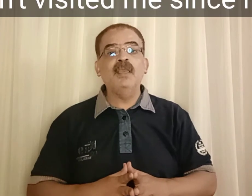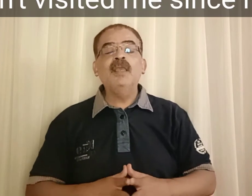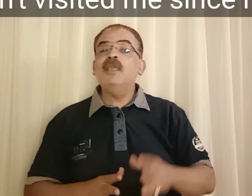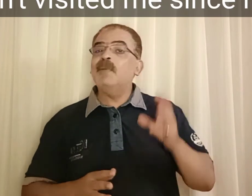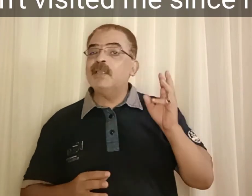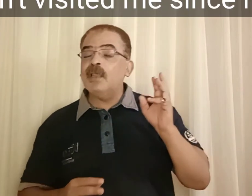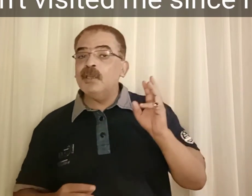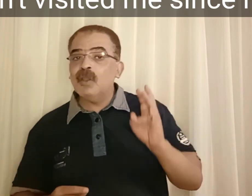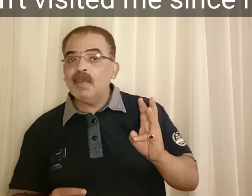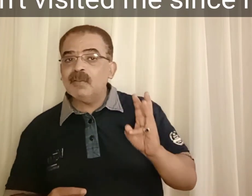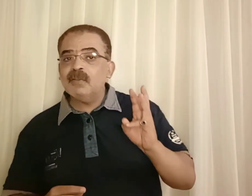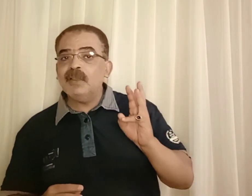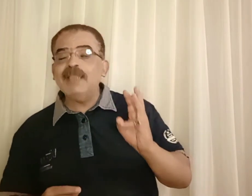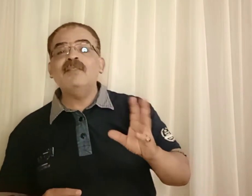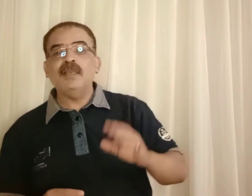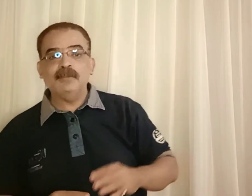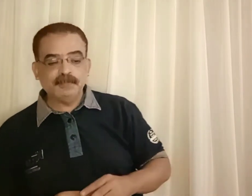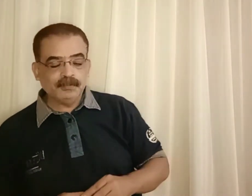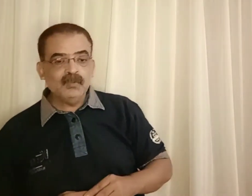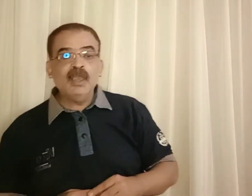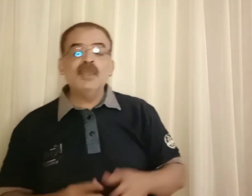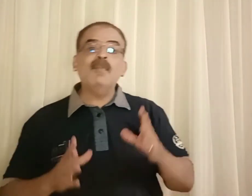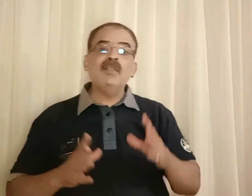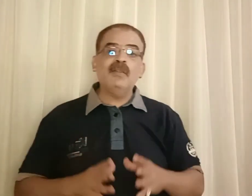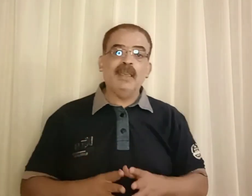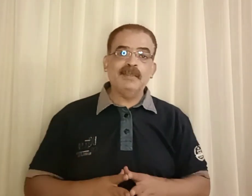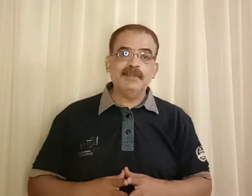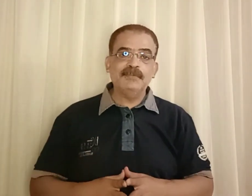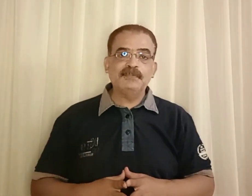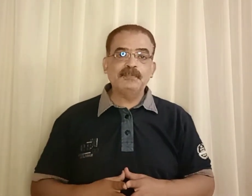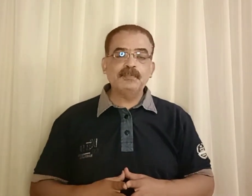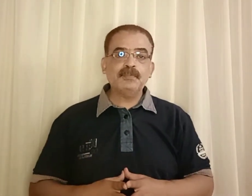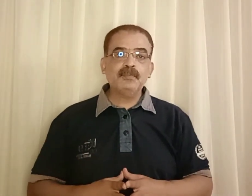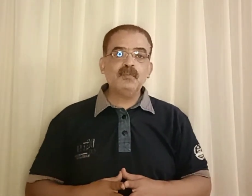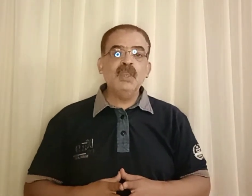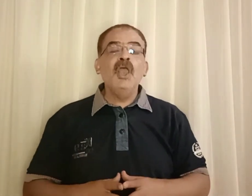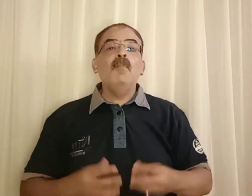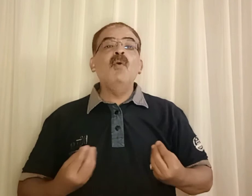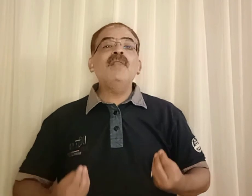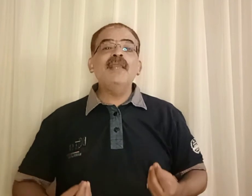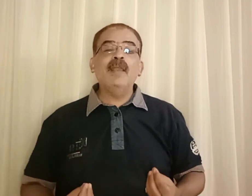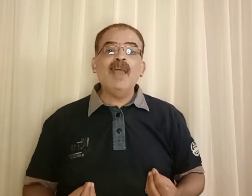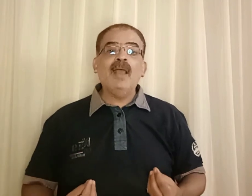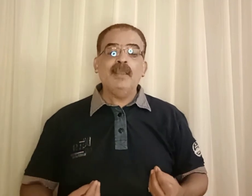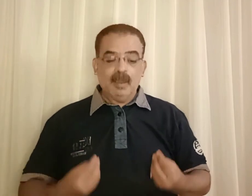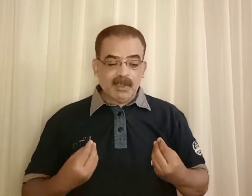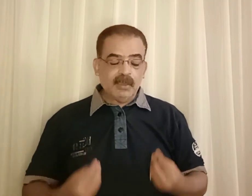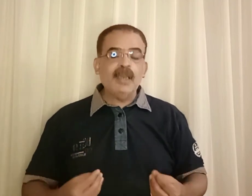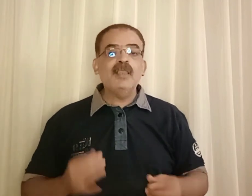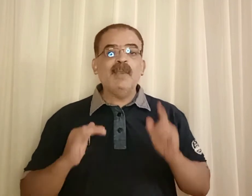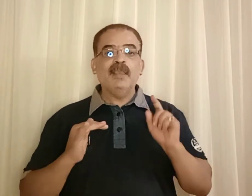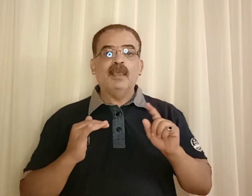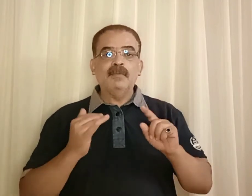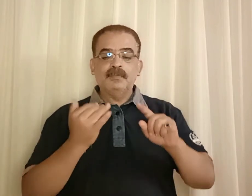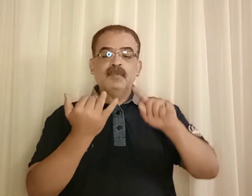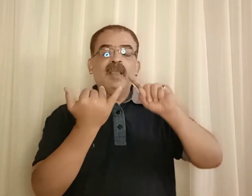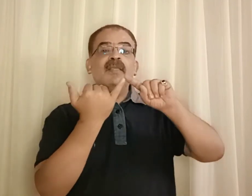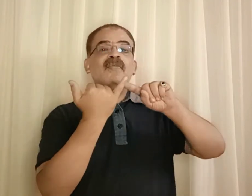يبقى دا النمط التاني النمط التالت ممكن يا جماعة النمط التالت يبقى كده the